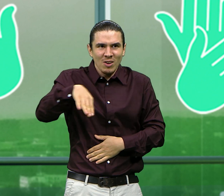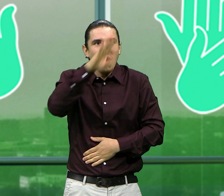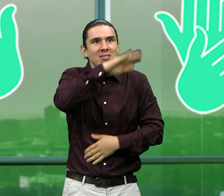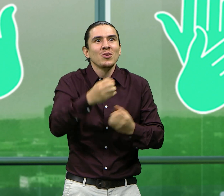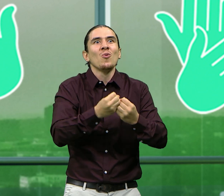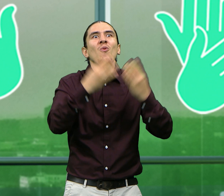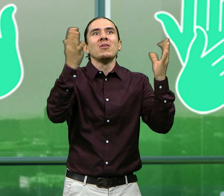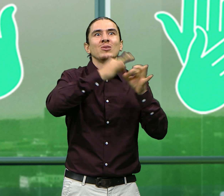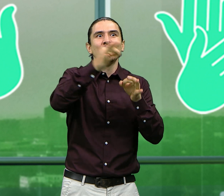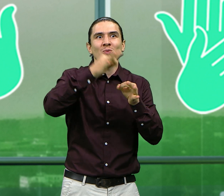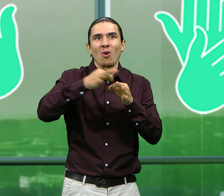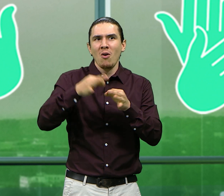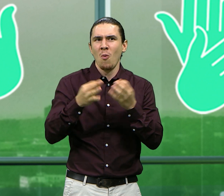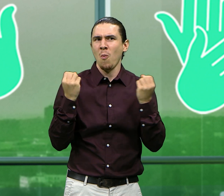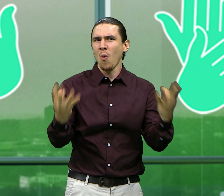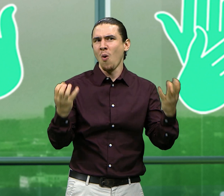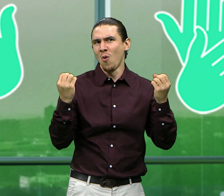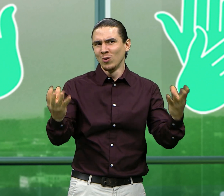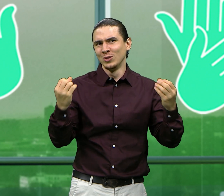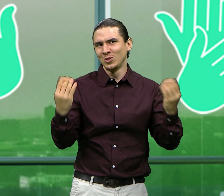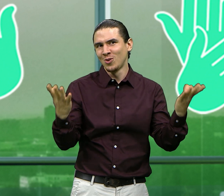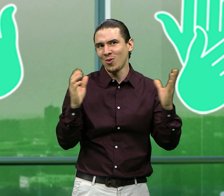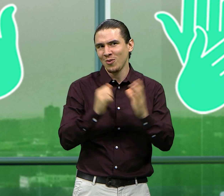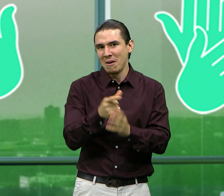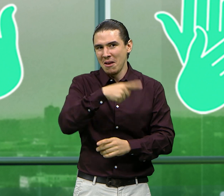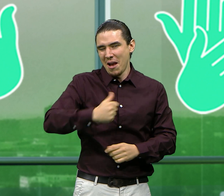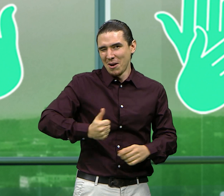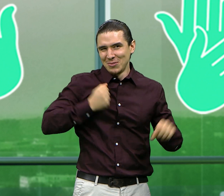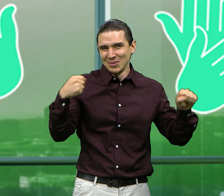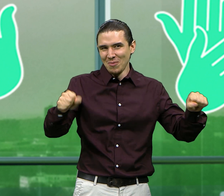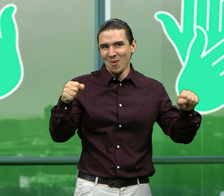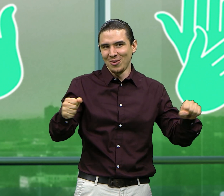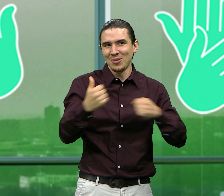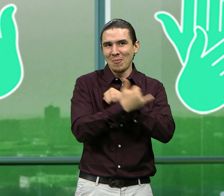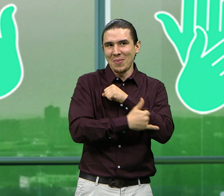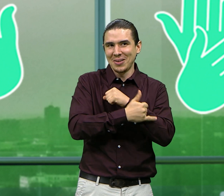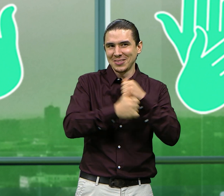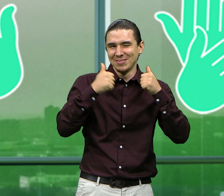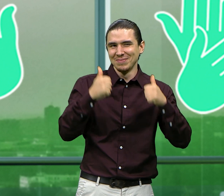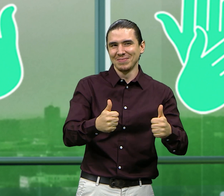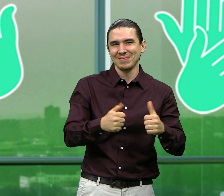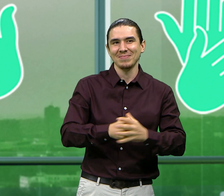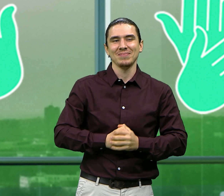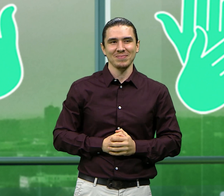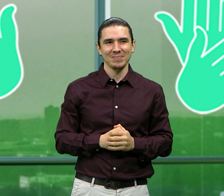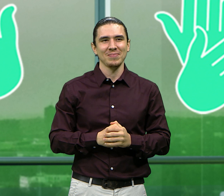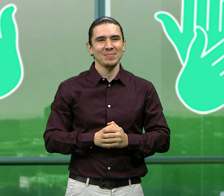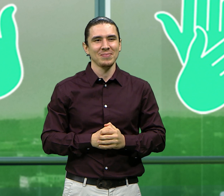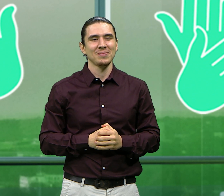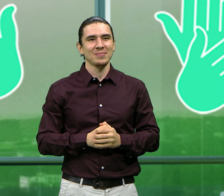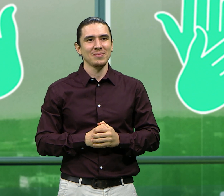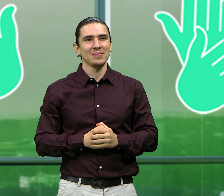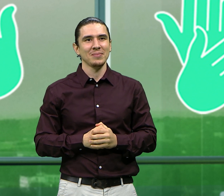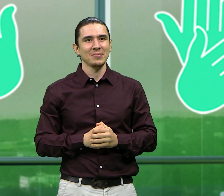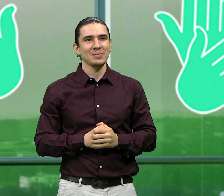¿Les gustaría recorrer este departamento con todos sus municipios e ir a pueblear en una moto? Miren a ver.